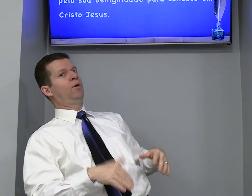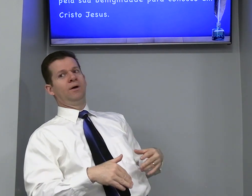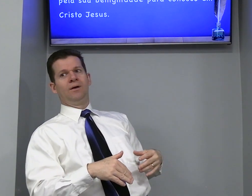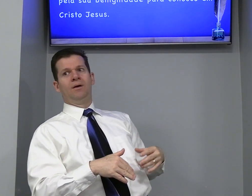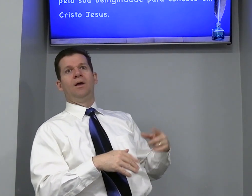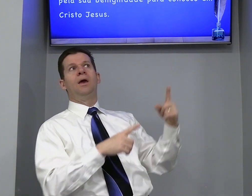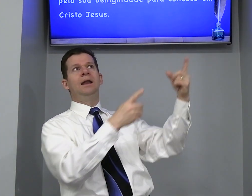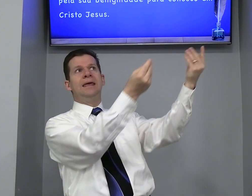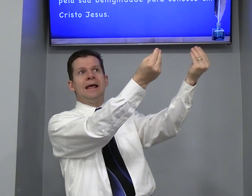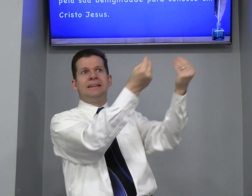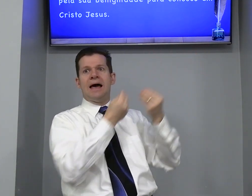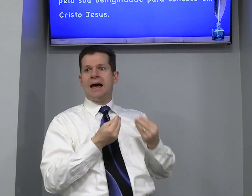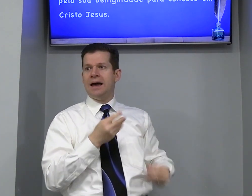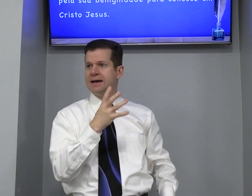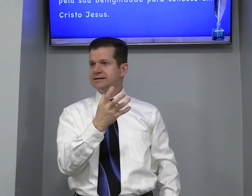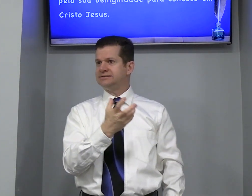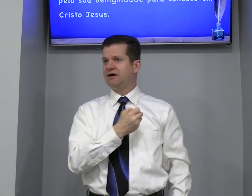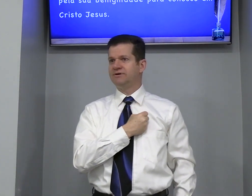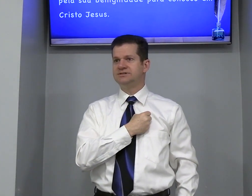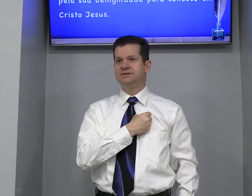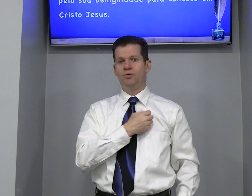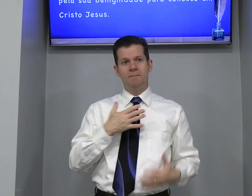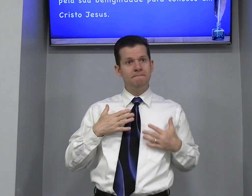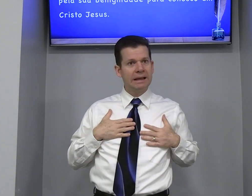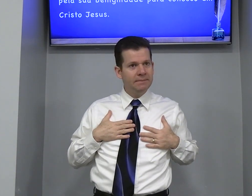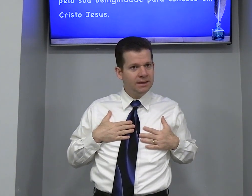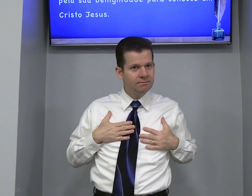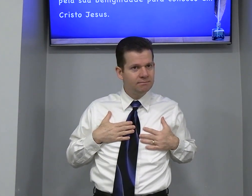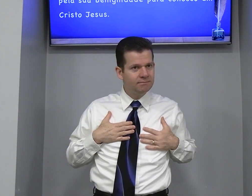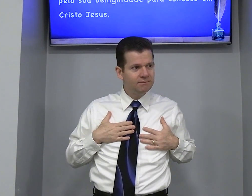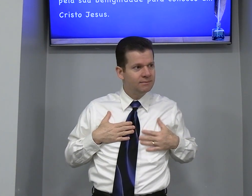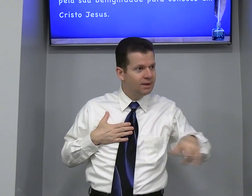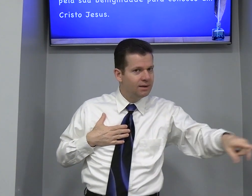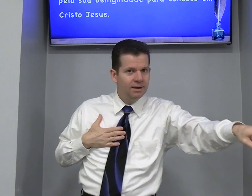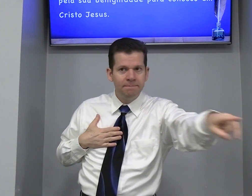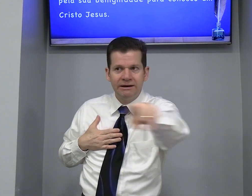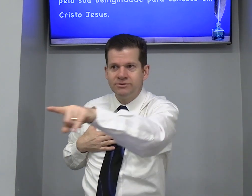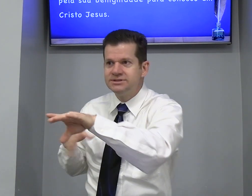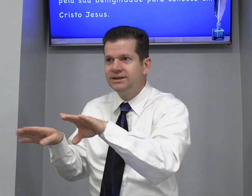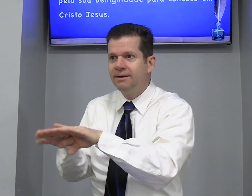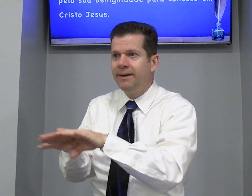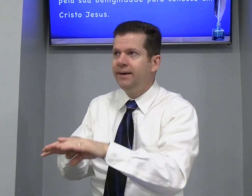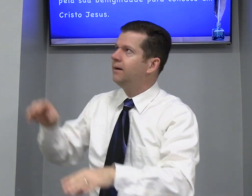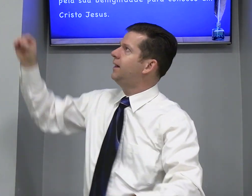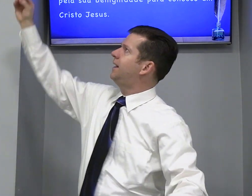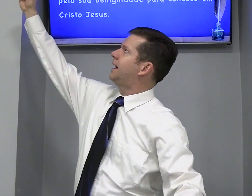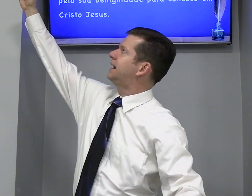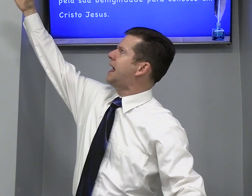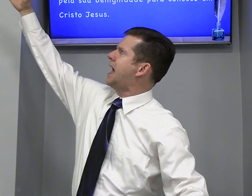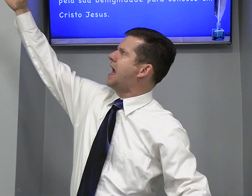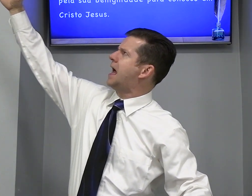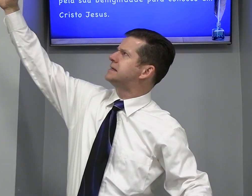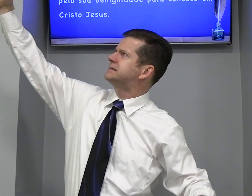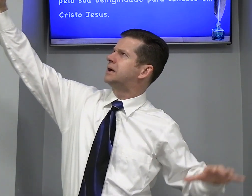Ele quer dar Salvação Para mim E para você também Graça